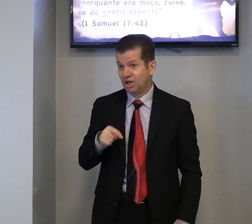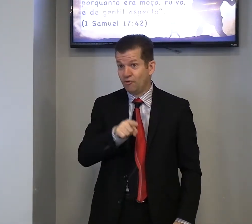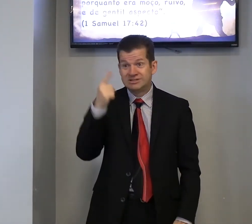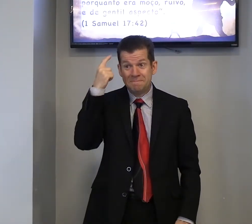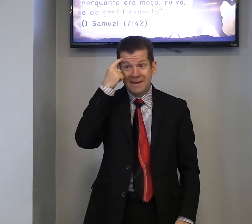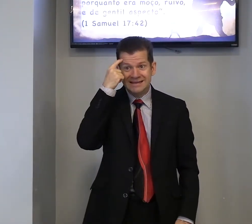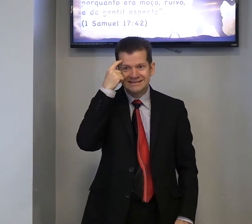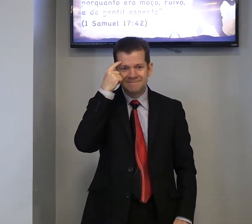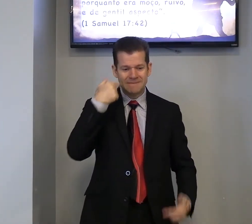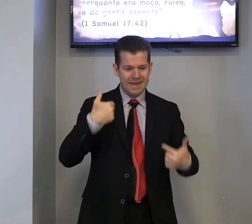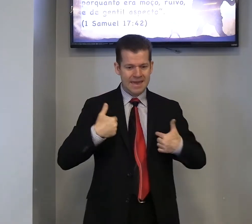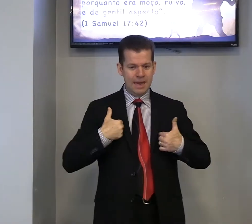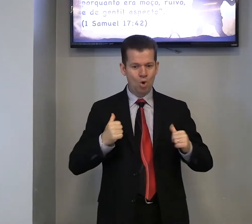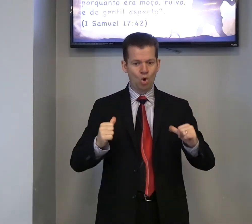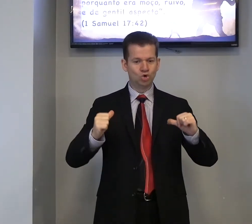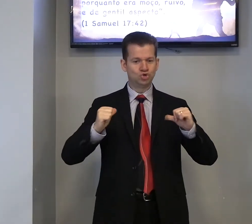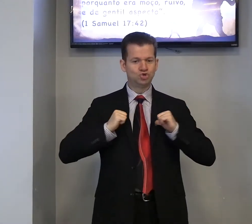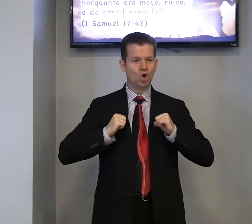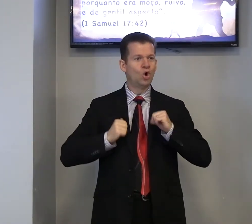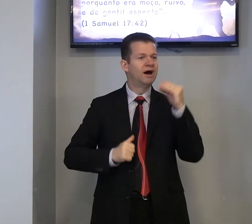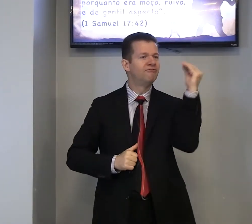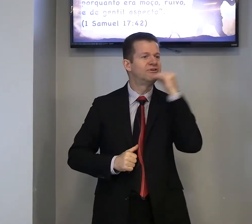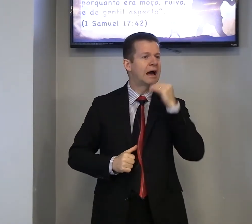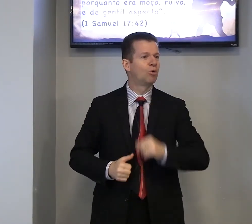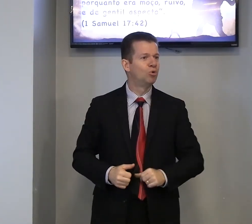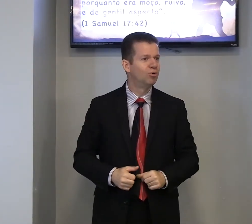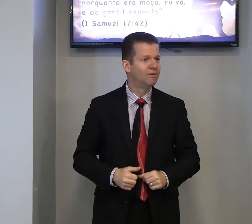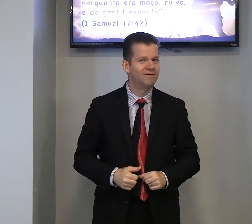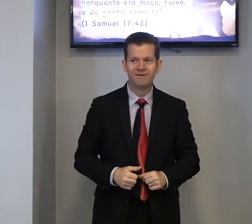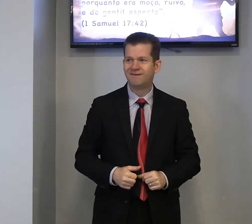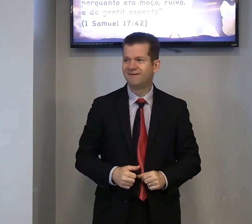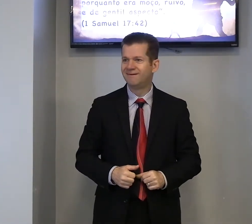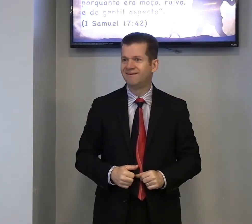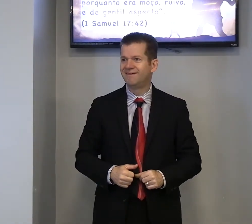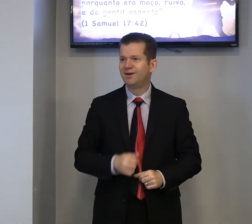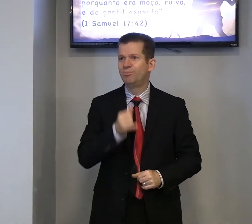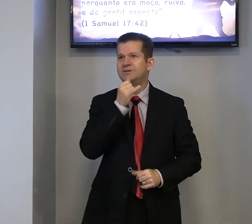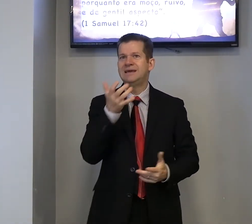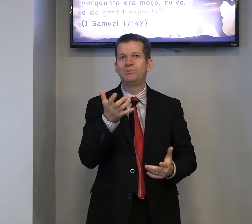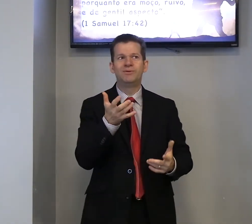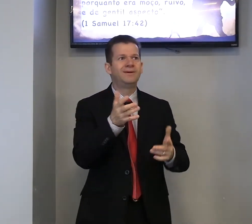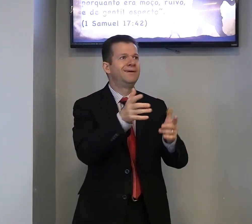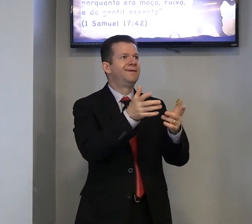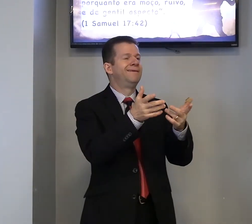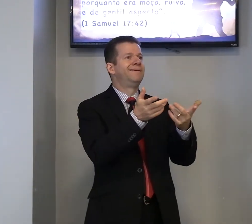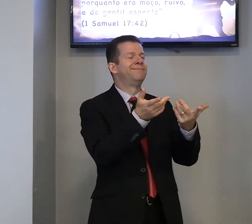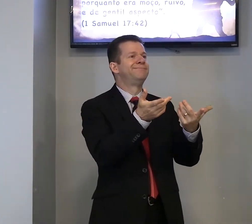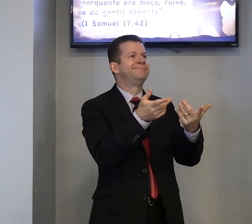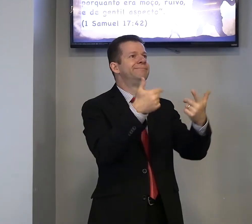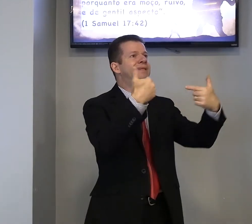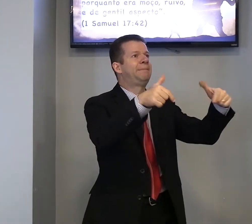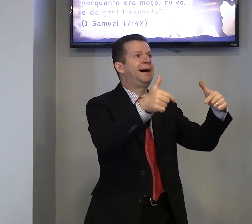você pensa, eu, sou, fraco, por exemplo, trabalho,